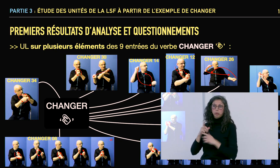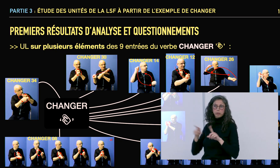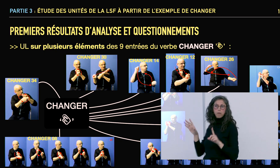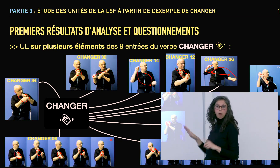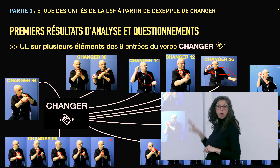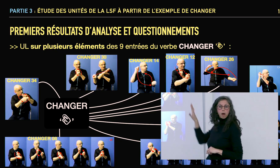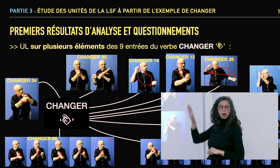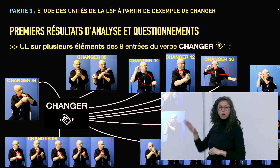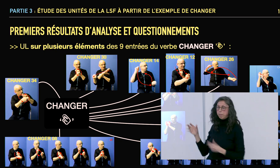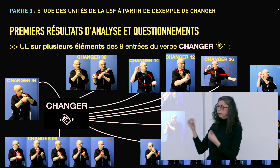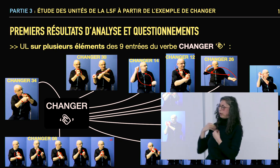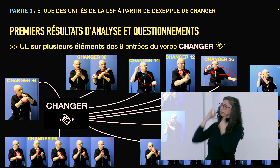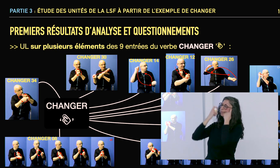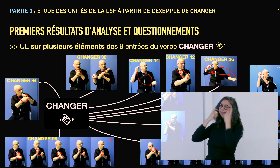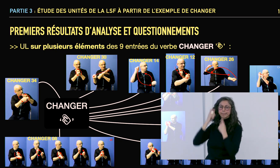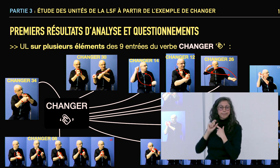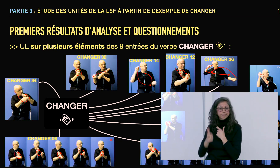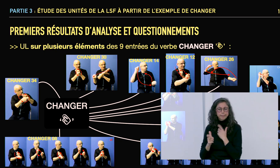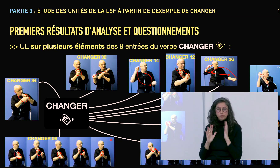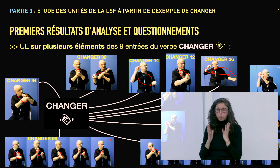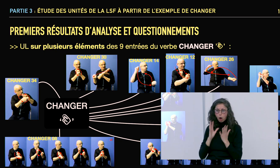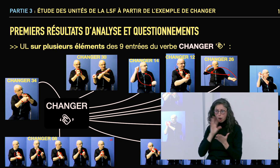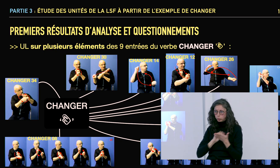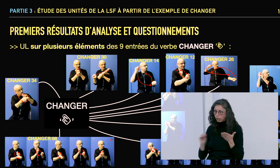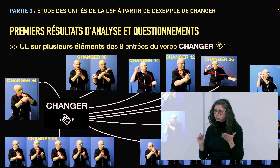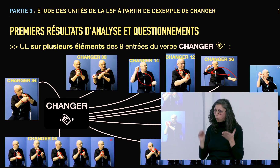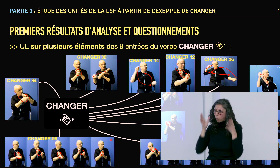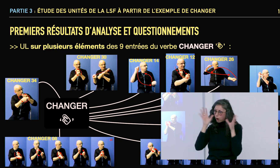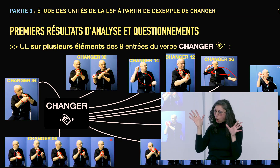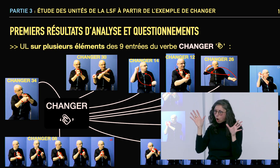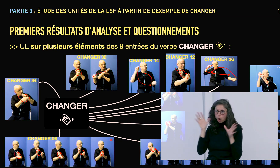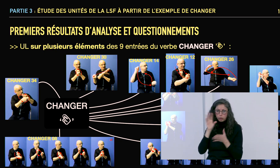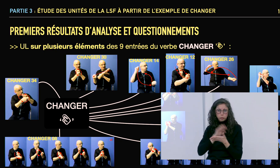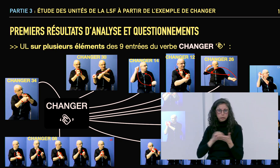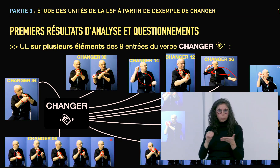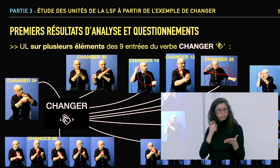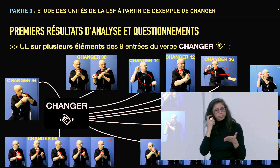verbe changer toujours au même endroit, toujours de la même manière mais quatre fois répété.